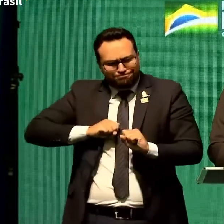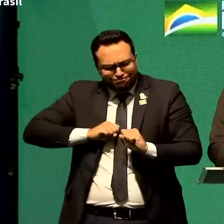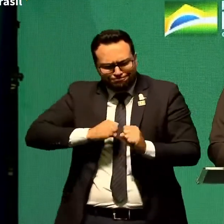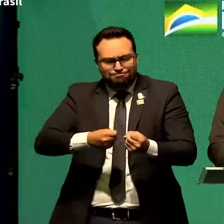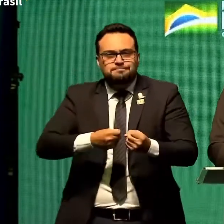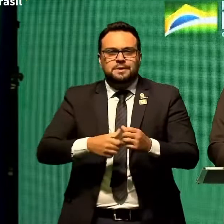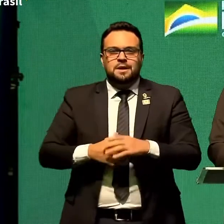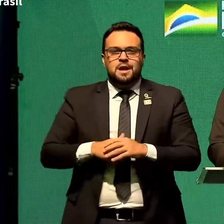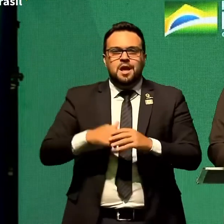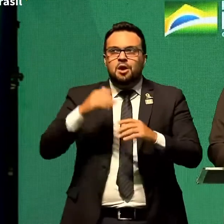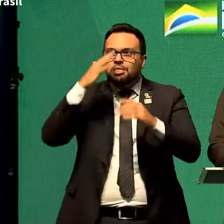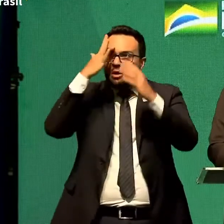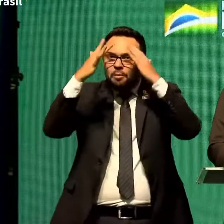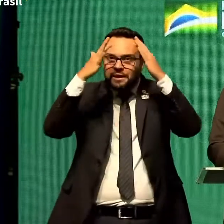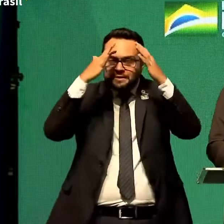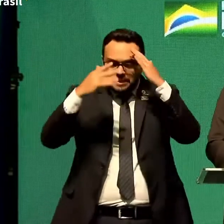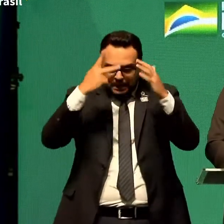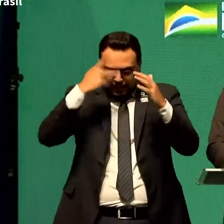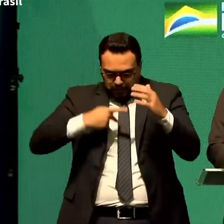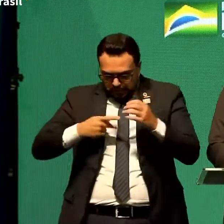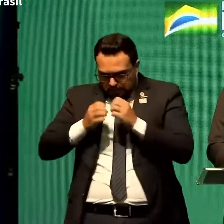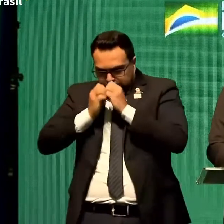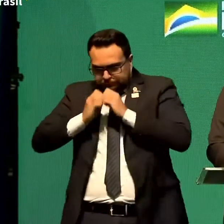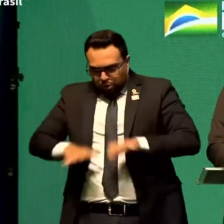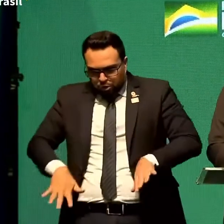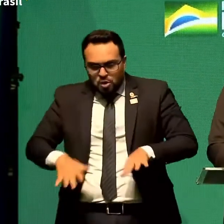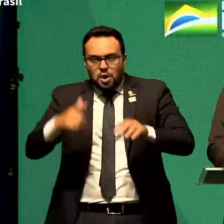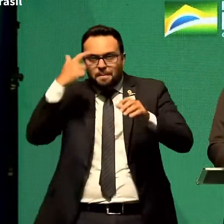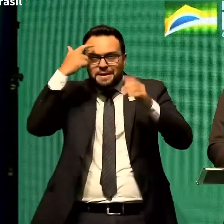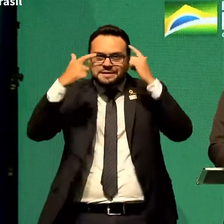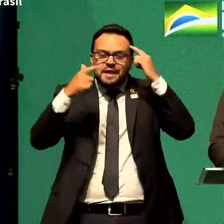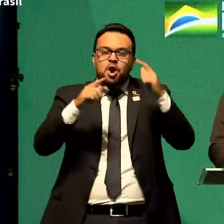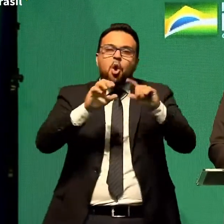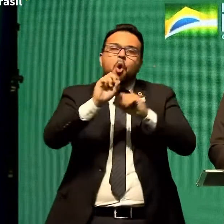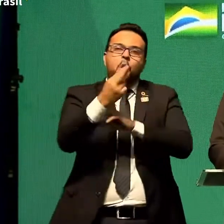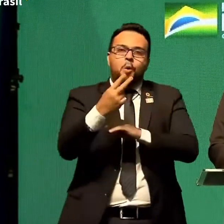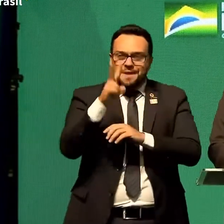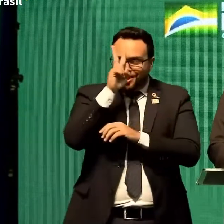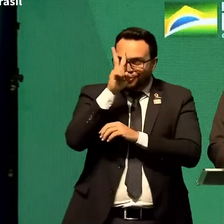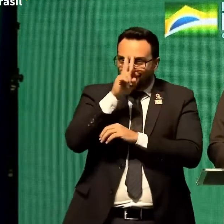em consequências para si próprio ou na minha biografia